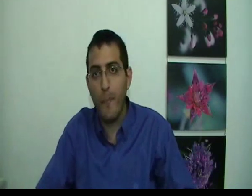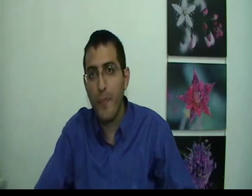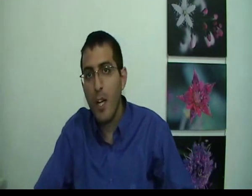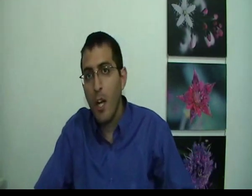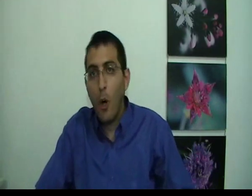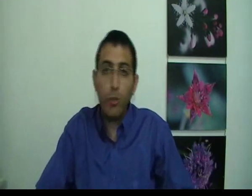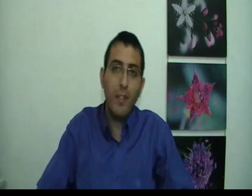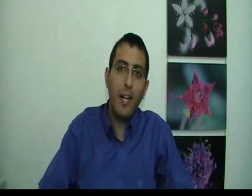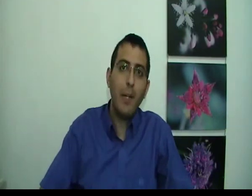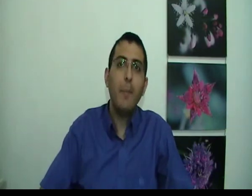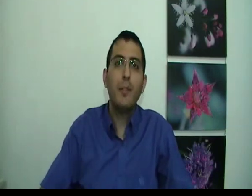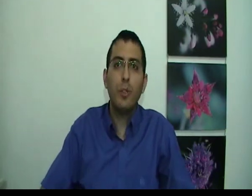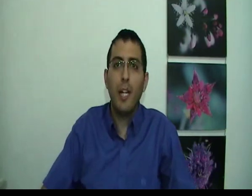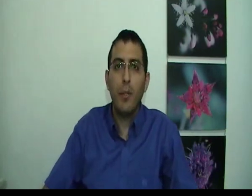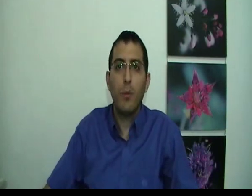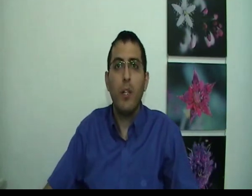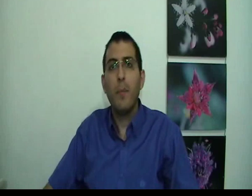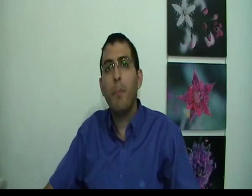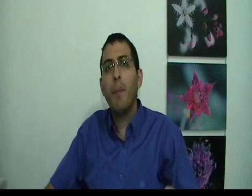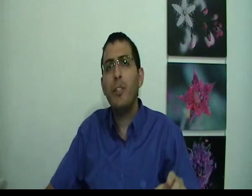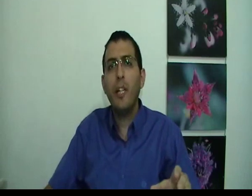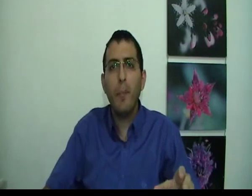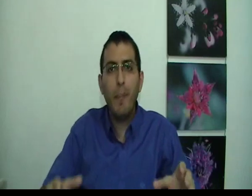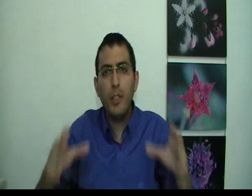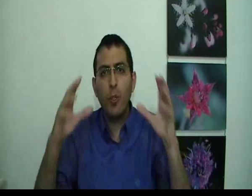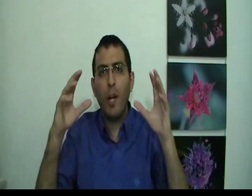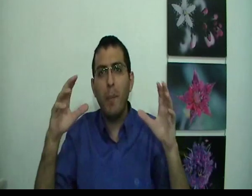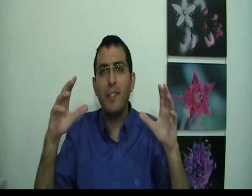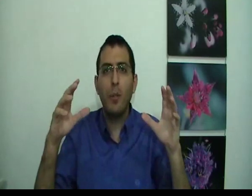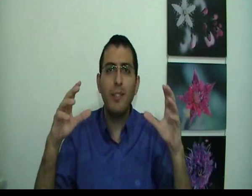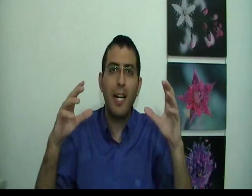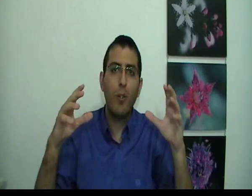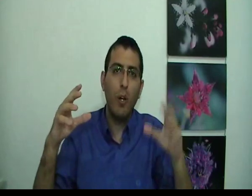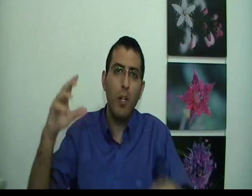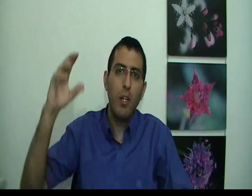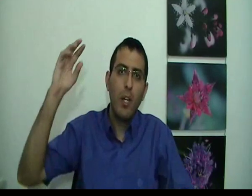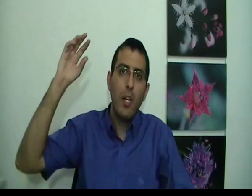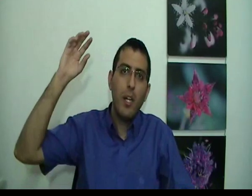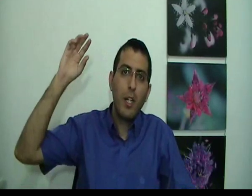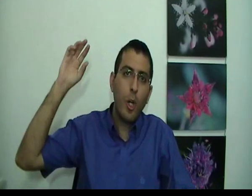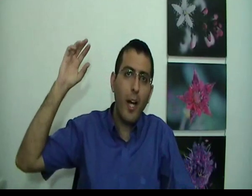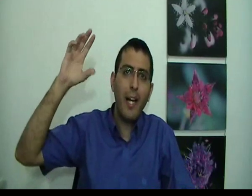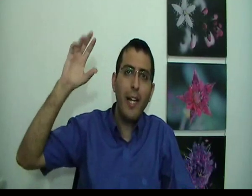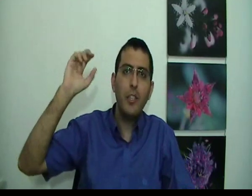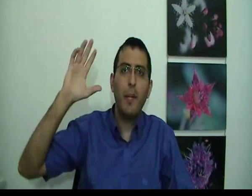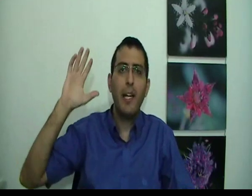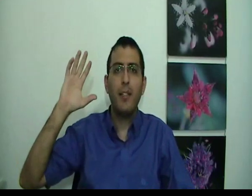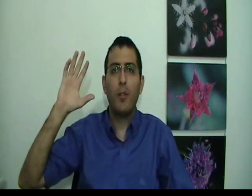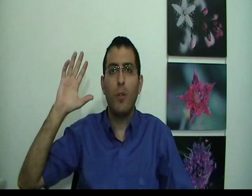אותו דבר גם במציאות שלנו מה שקורה במציאות זה הכל כוח אחד שמניע את הכל